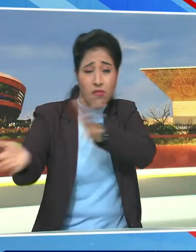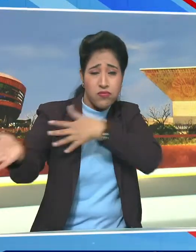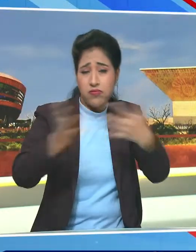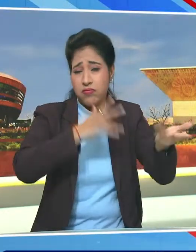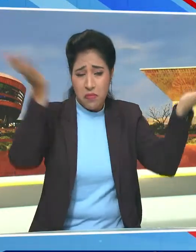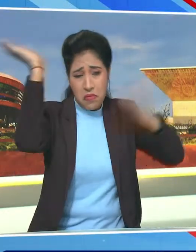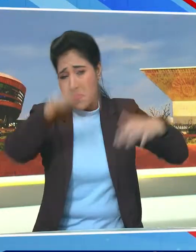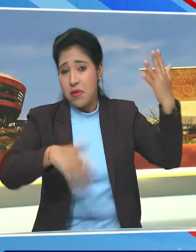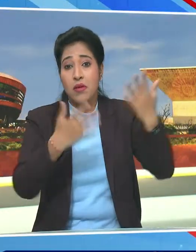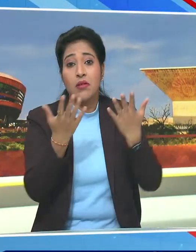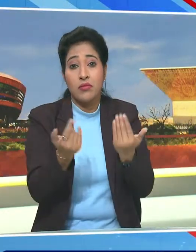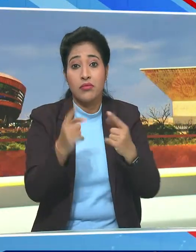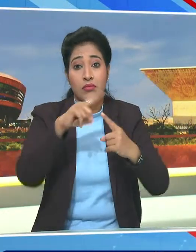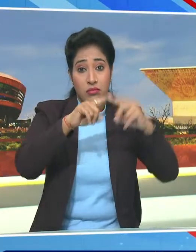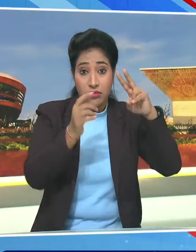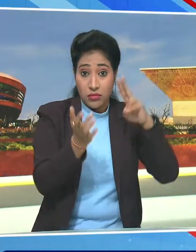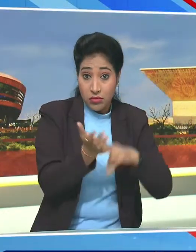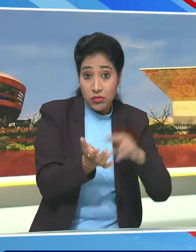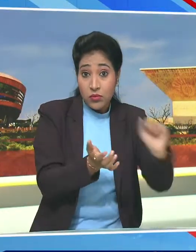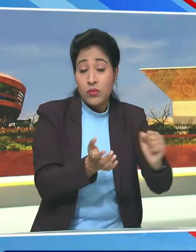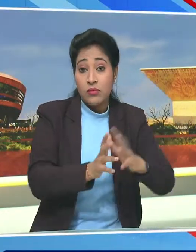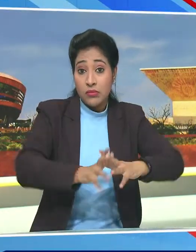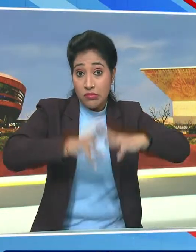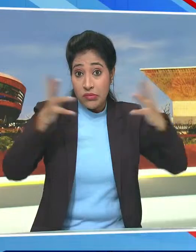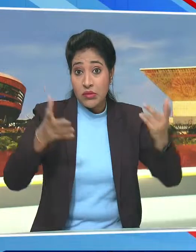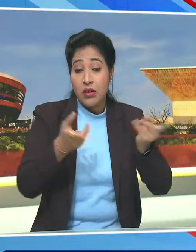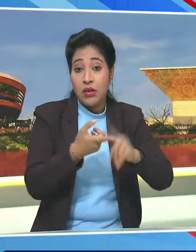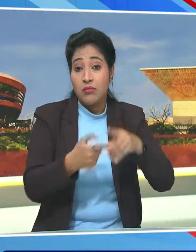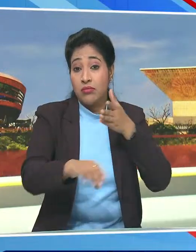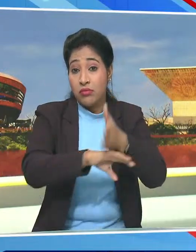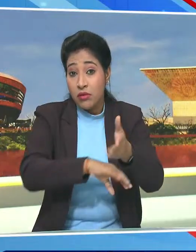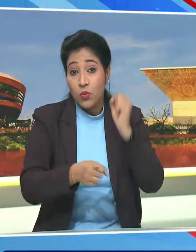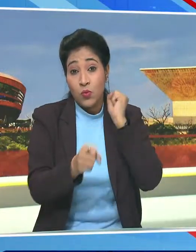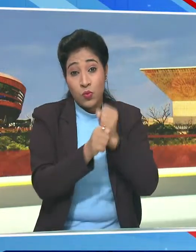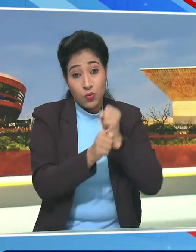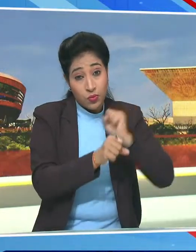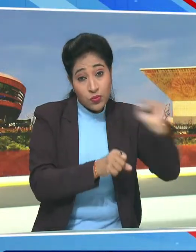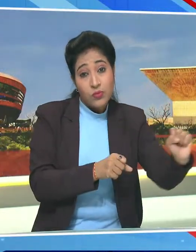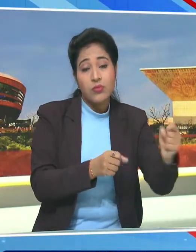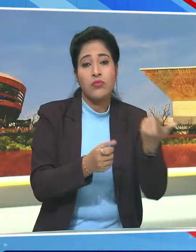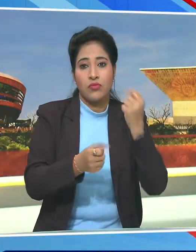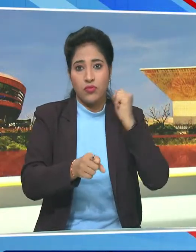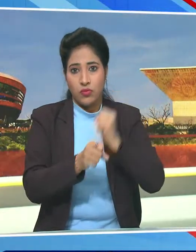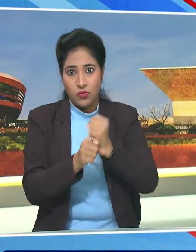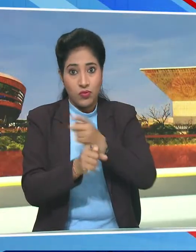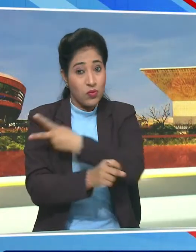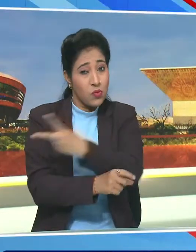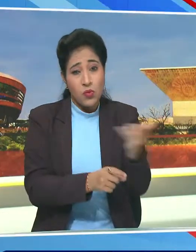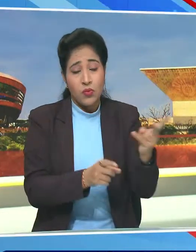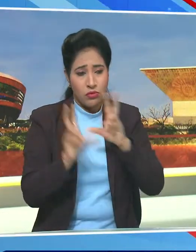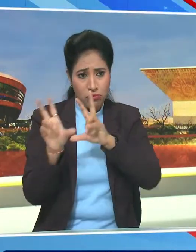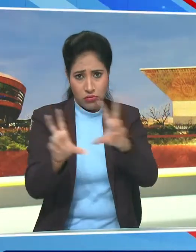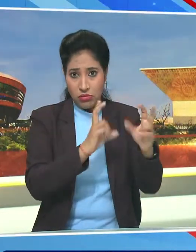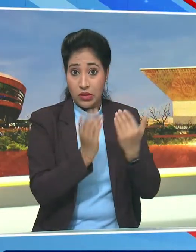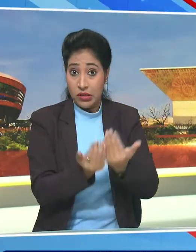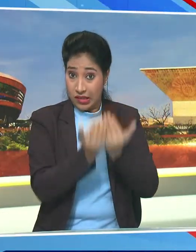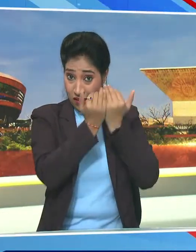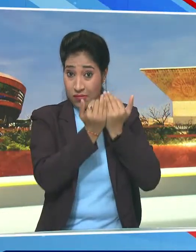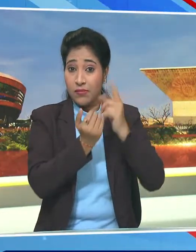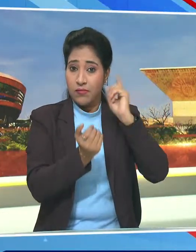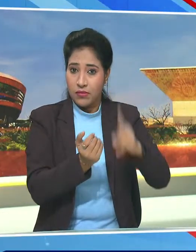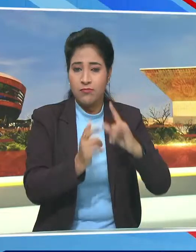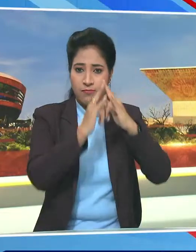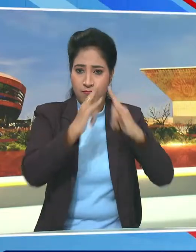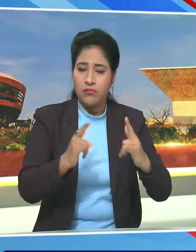और तमिलनाडू में असर ज्यादा होने की वजह से सरकार और प्रशासर ने सभी को सुरक्ष स्थानुप पर